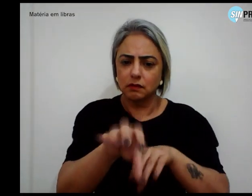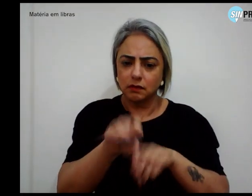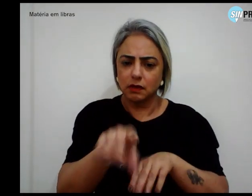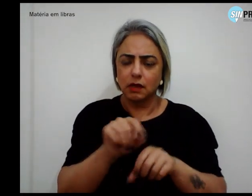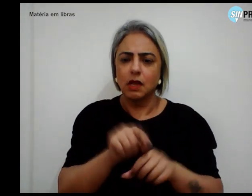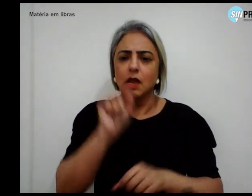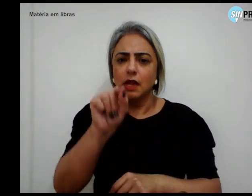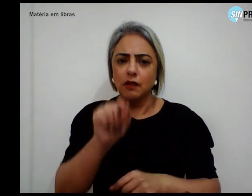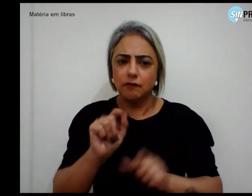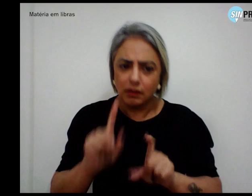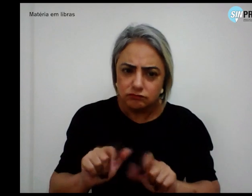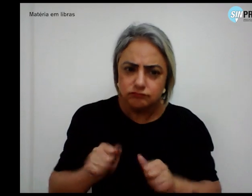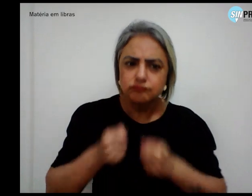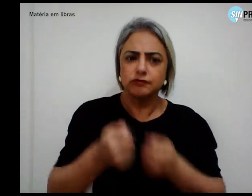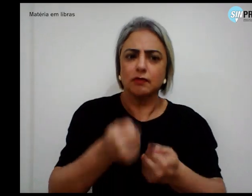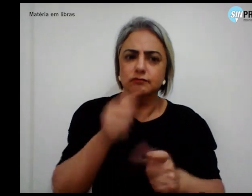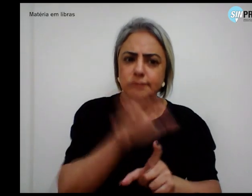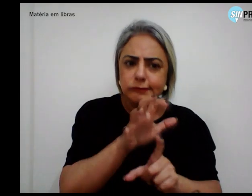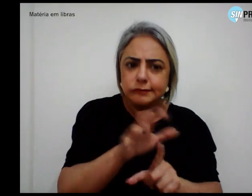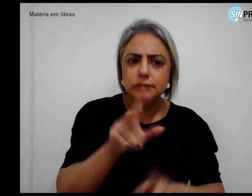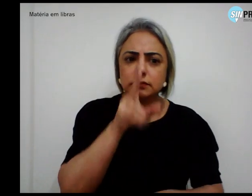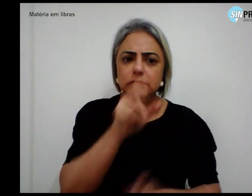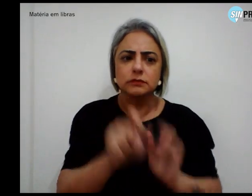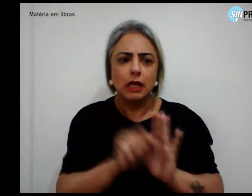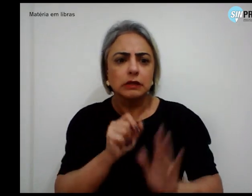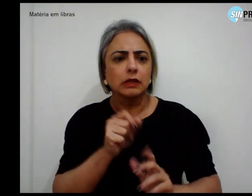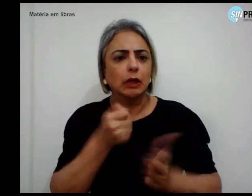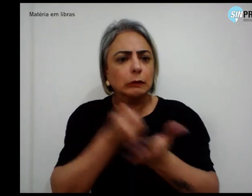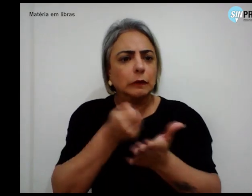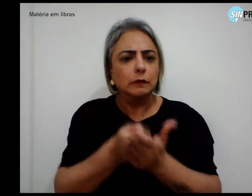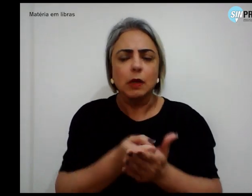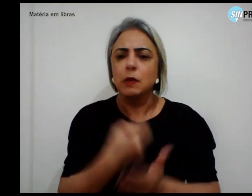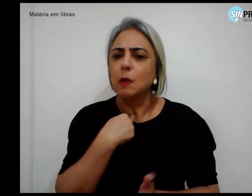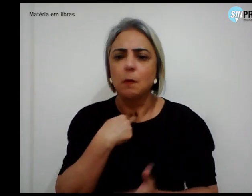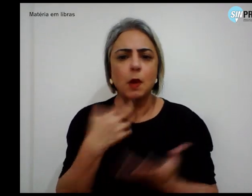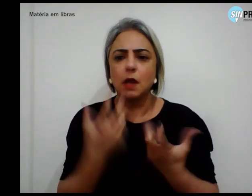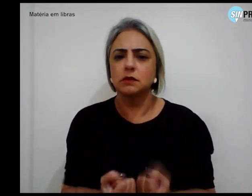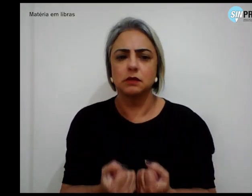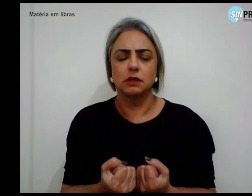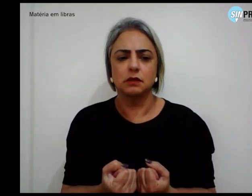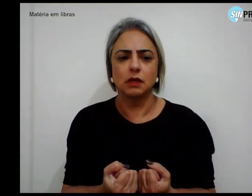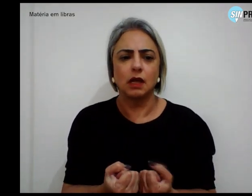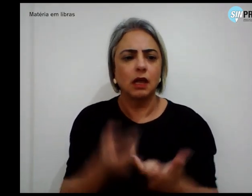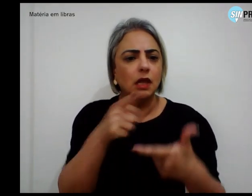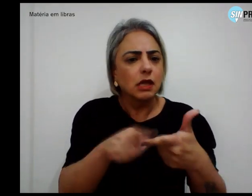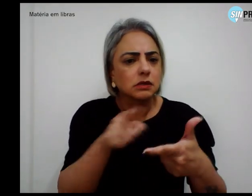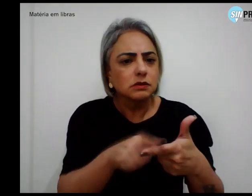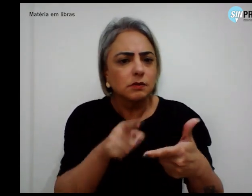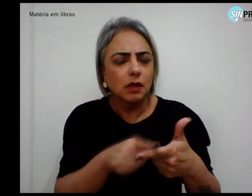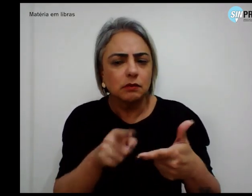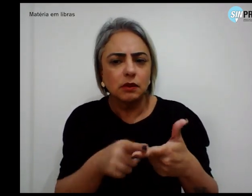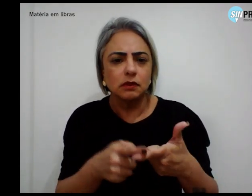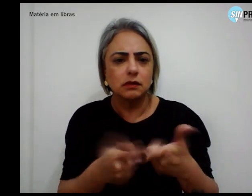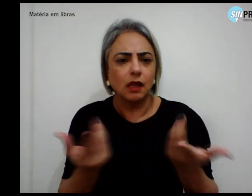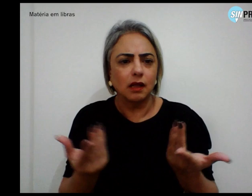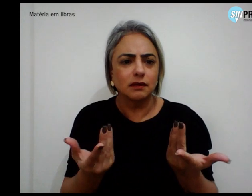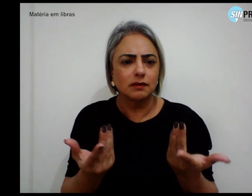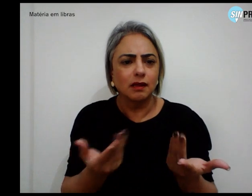intensificar as cobranças. É inadmissível que tais problemas sejam reportados há